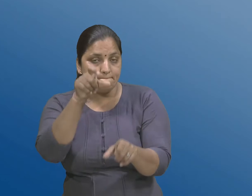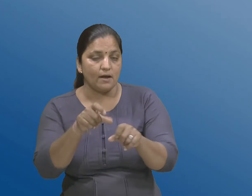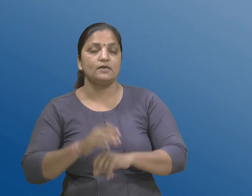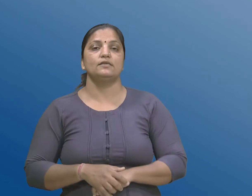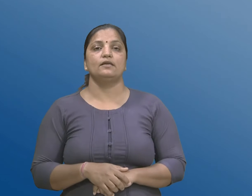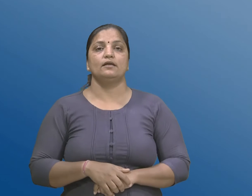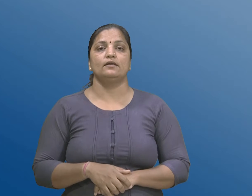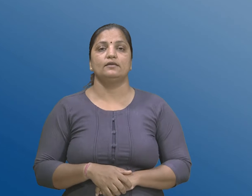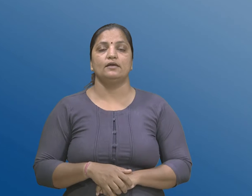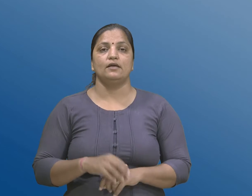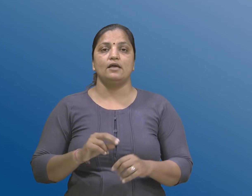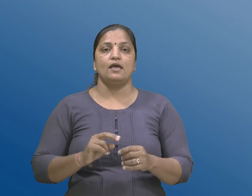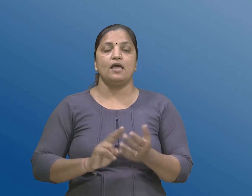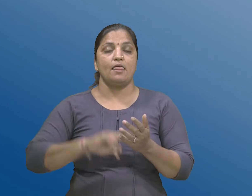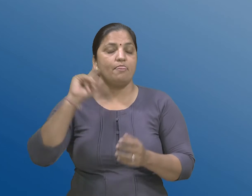राष्ट्रिय निधी